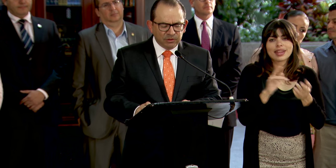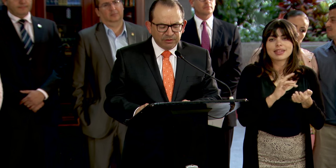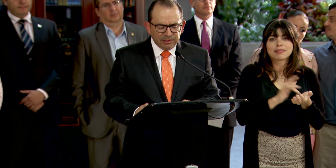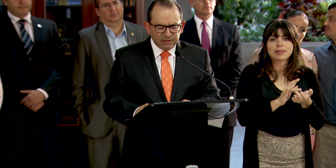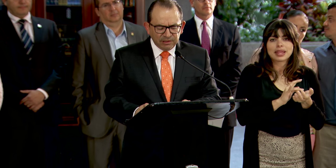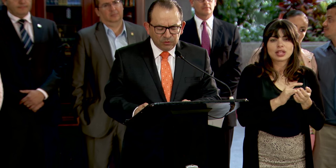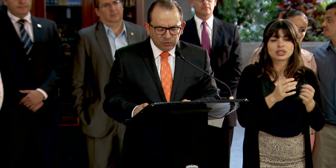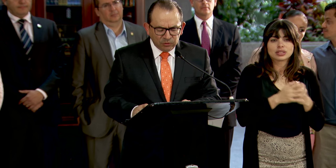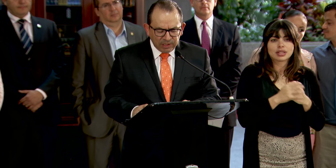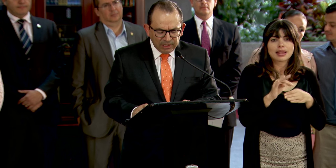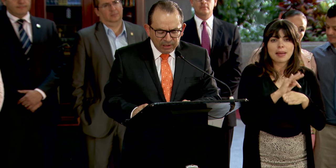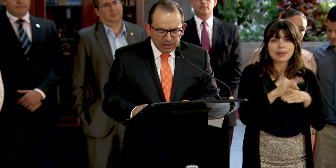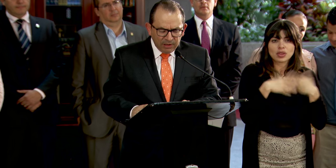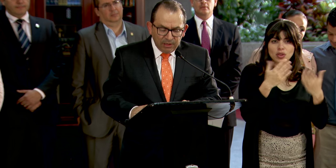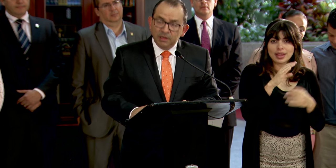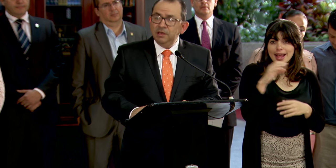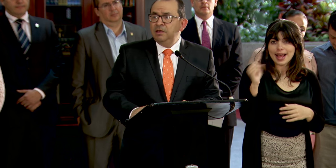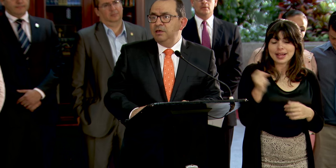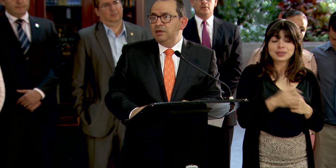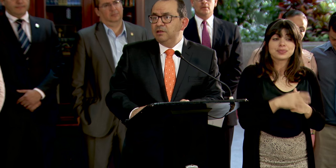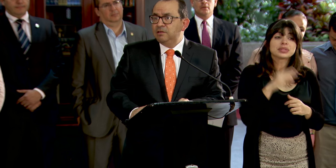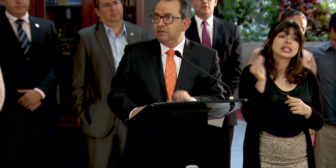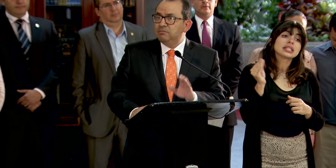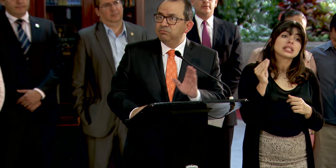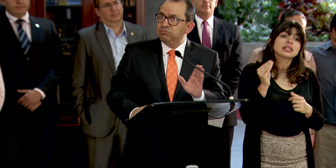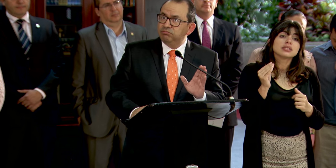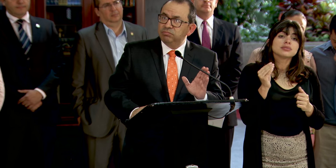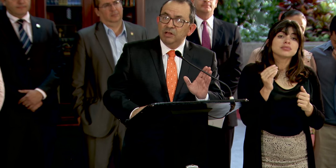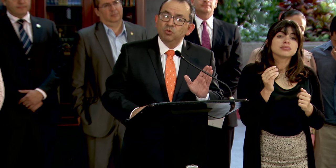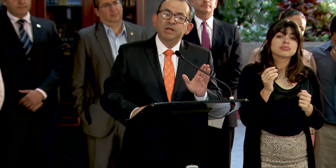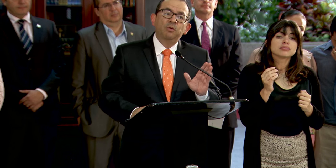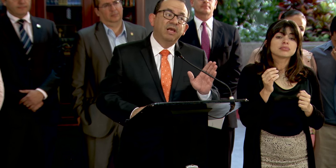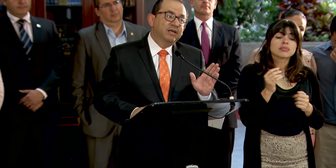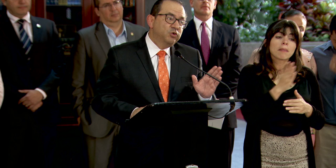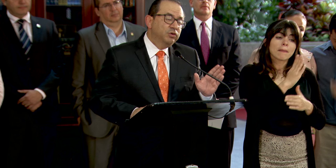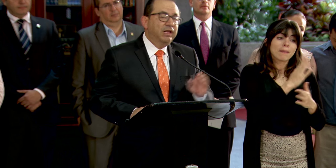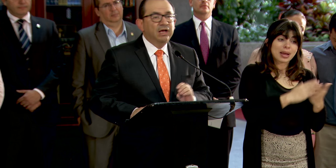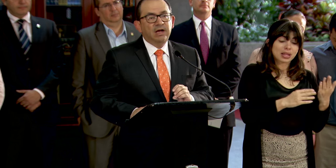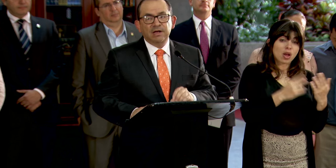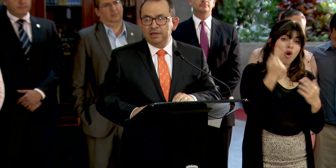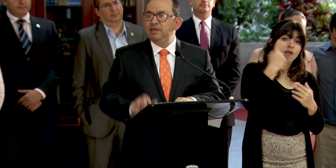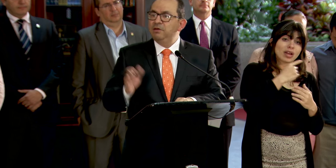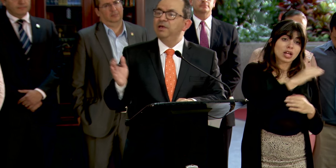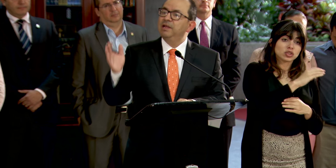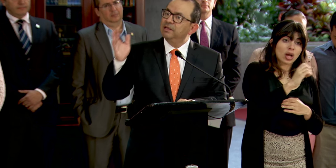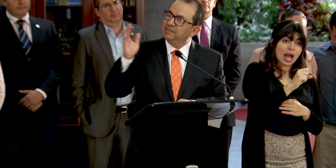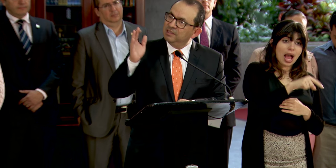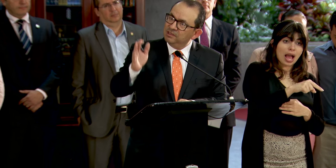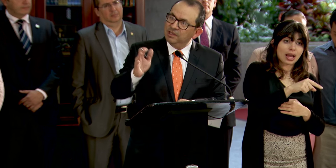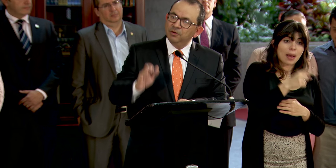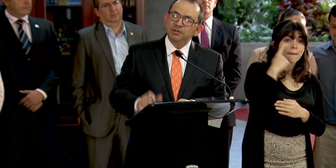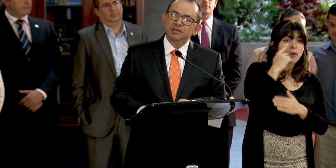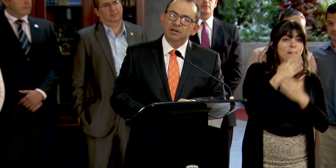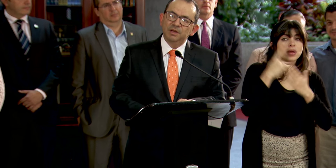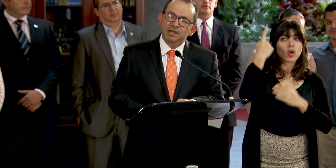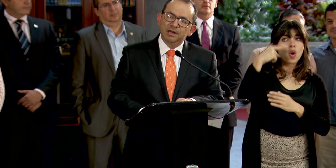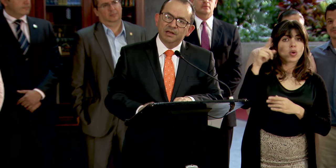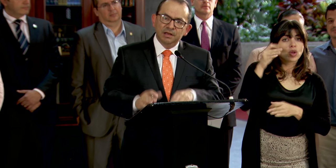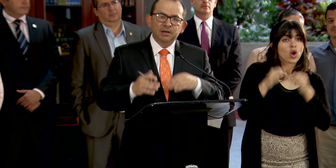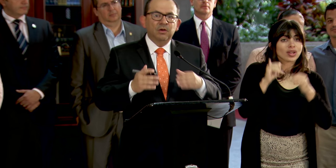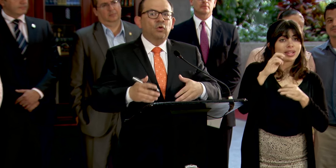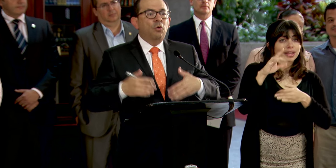ofrece la Caja Cosarricense de Seguro Social, y tanto en la obligación de la caja que deriva de la sentencia de la Corte